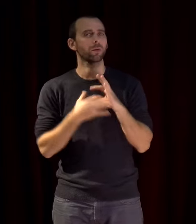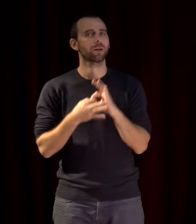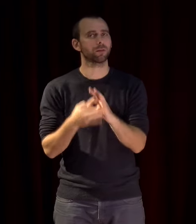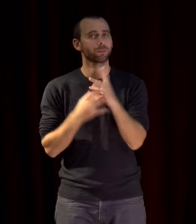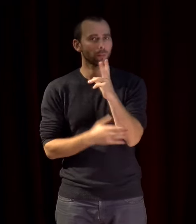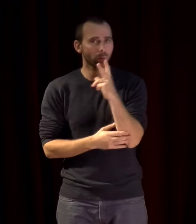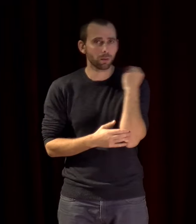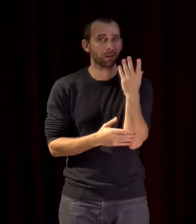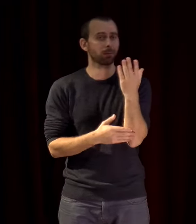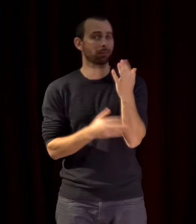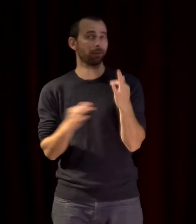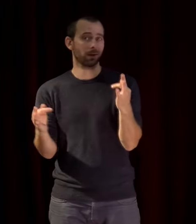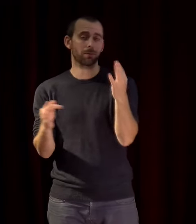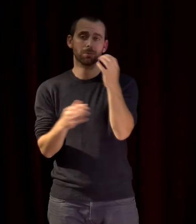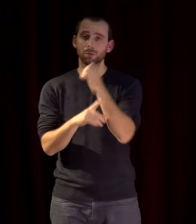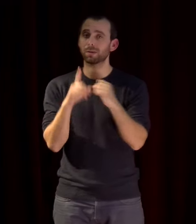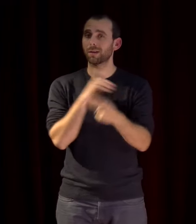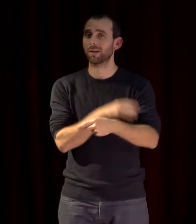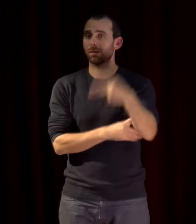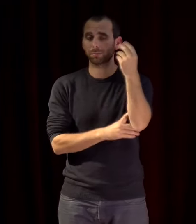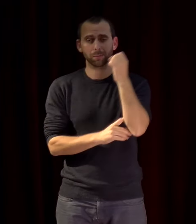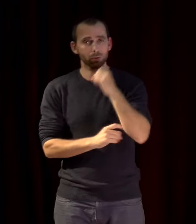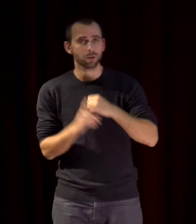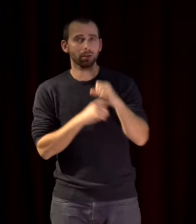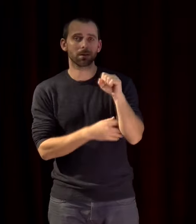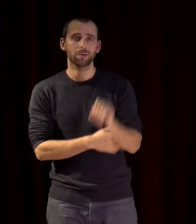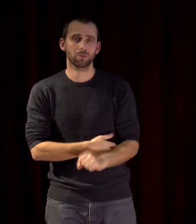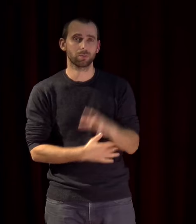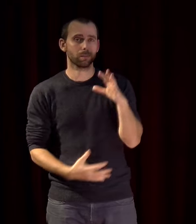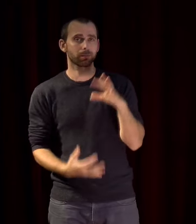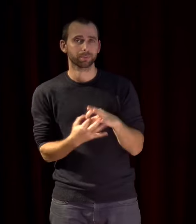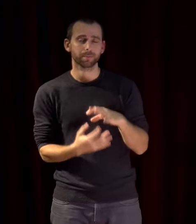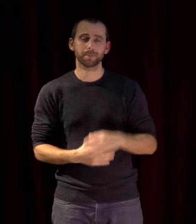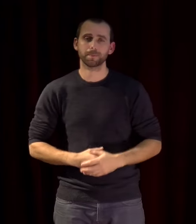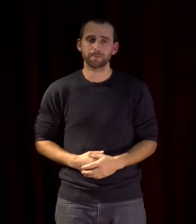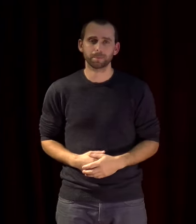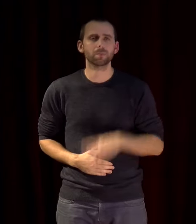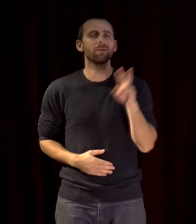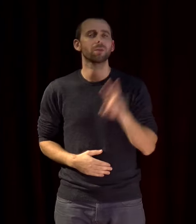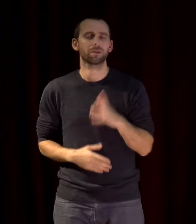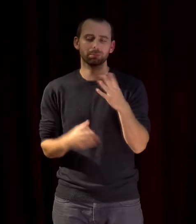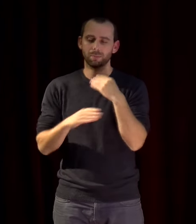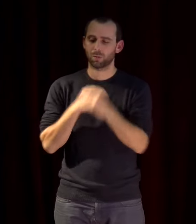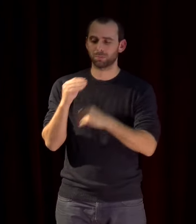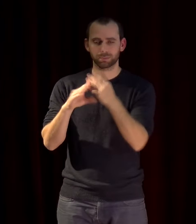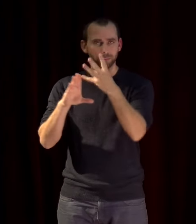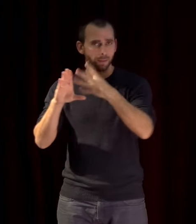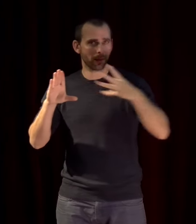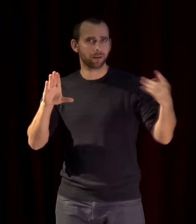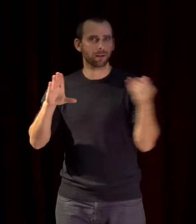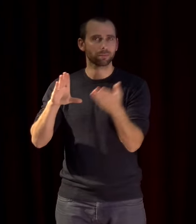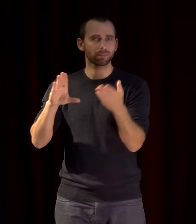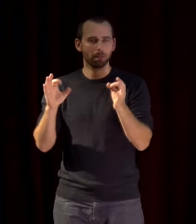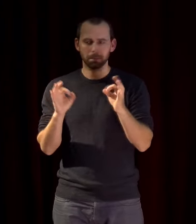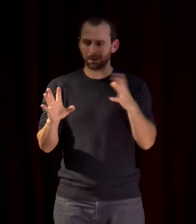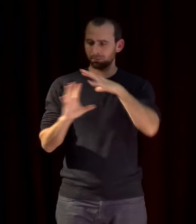les sociétés du nord et du sud en fait le monde méditerranéen est devenu une portion du monde global où se